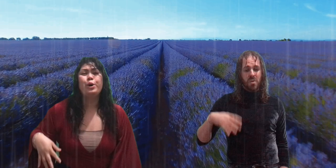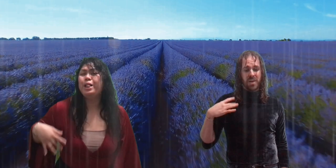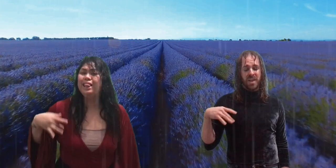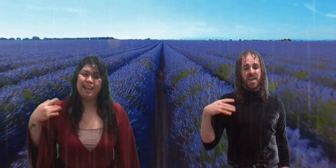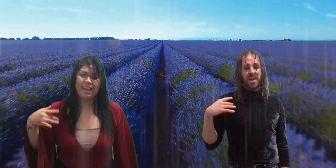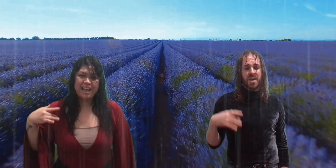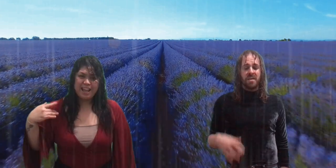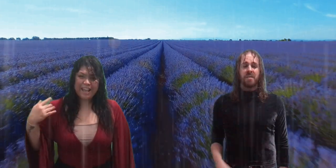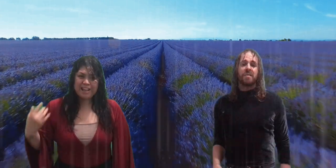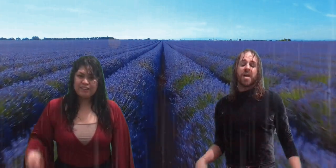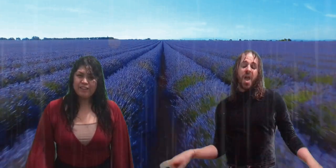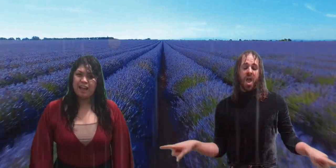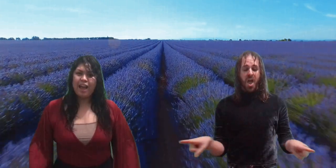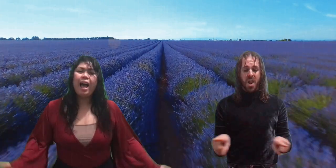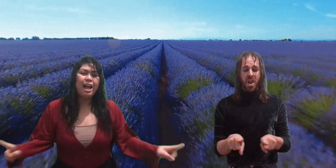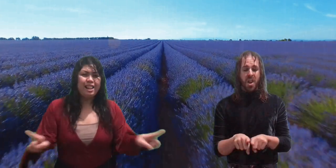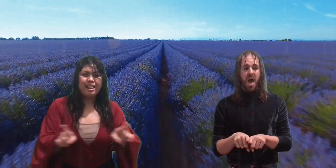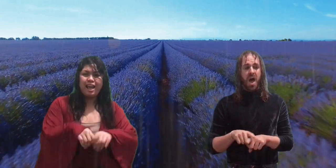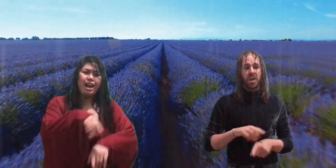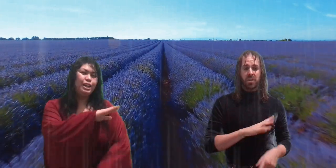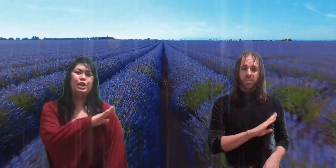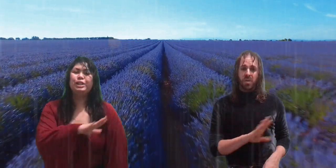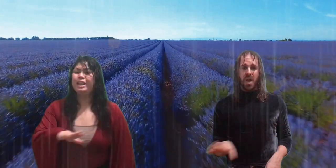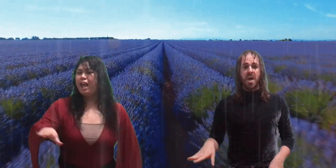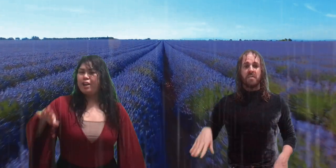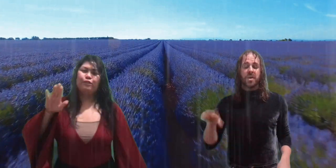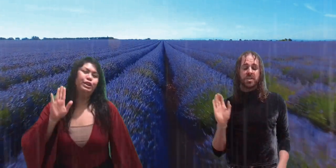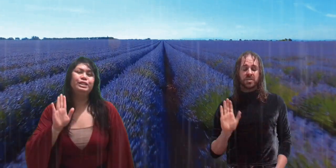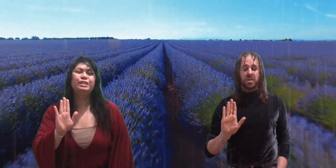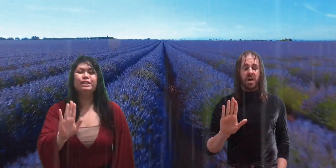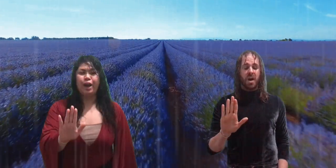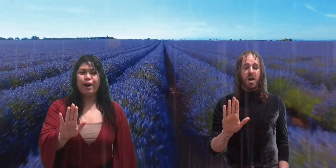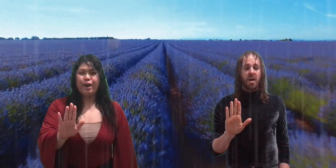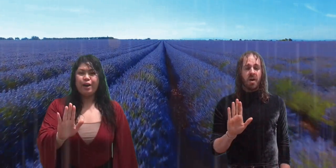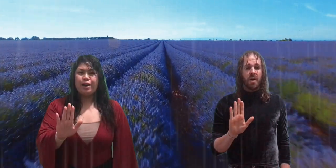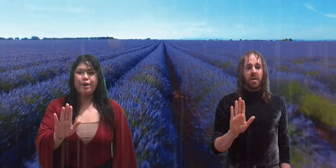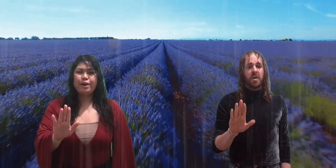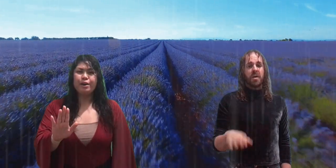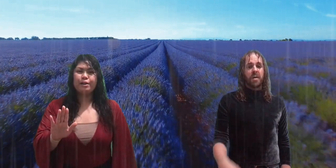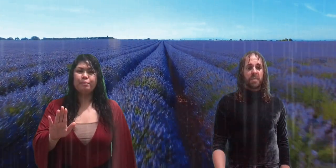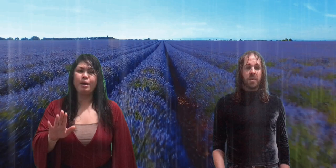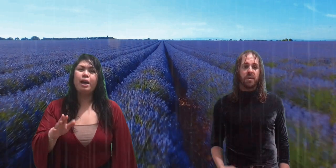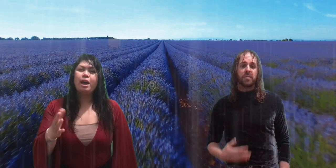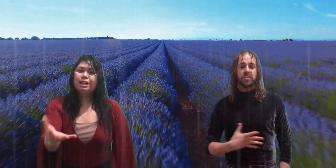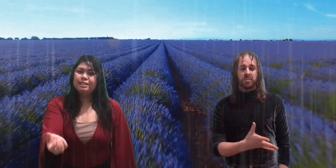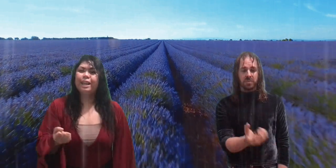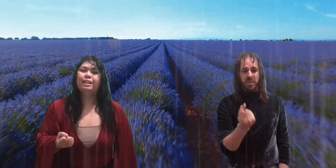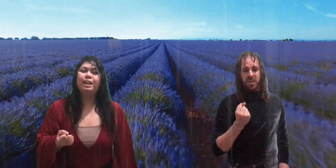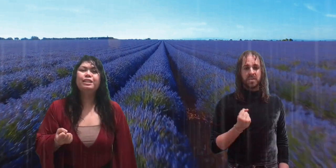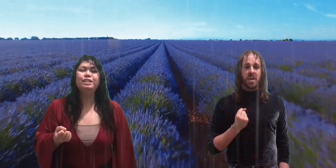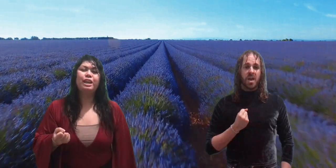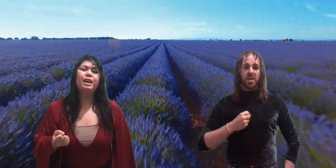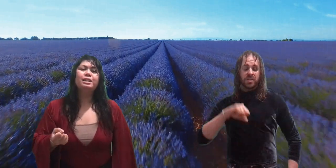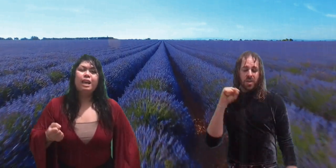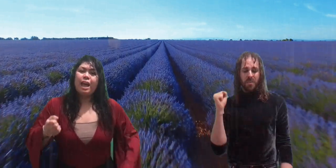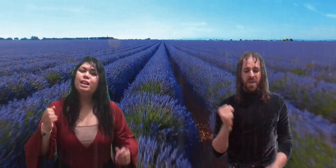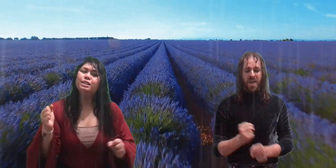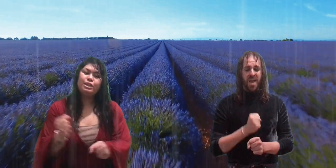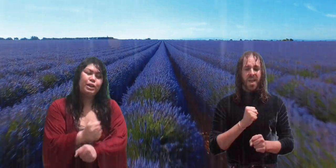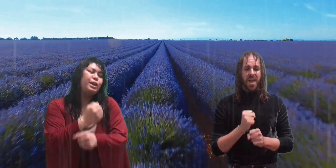live like you never stop Take this chance and give